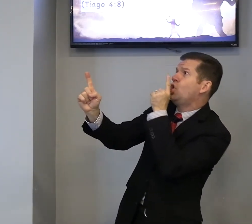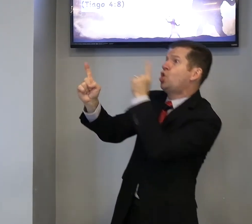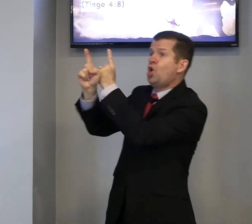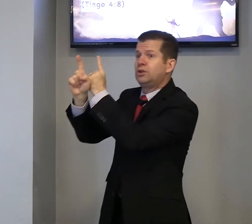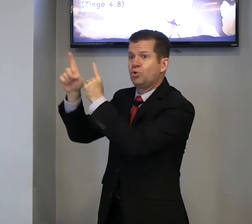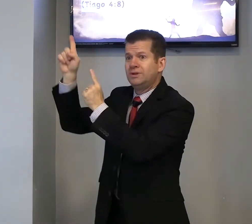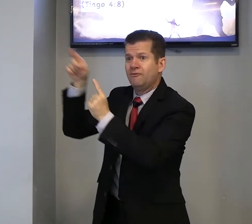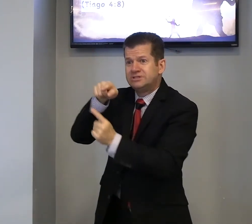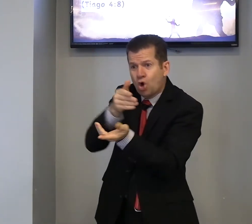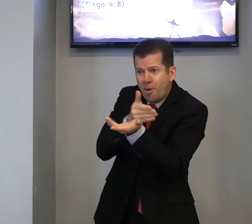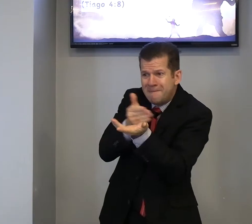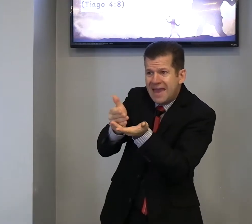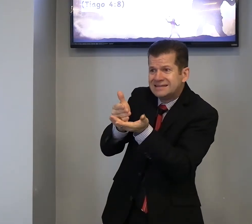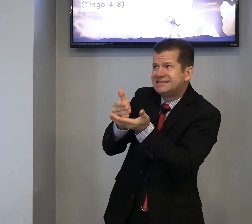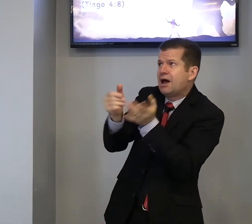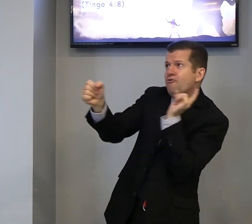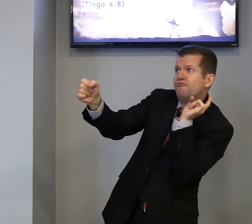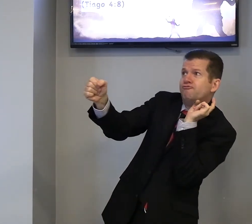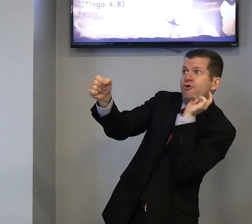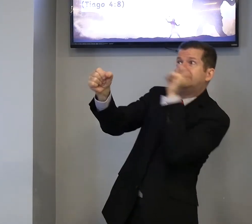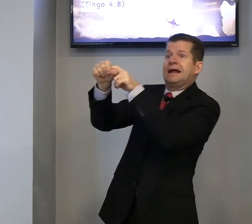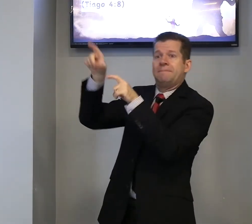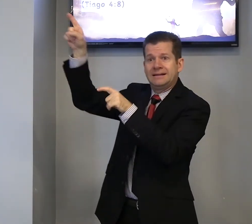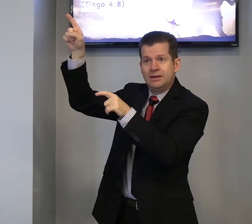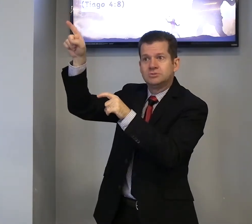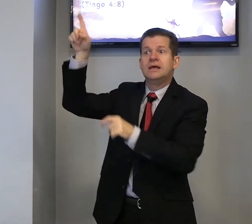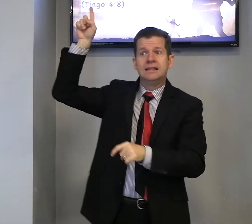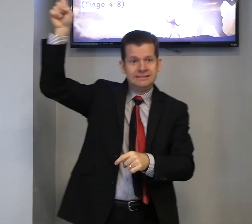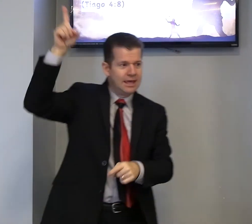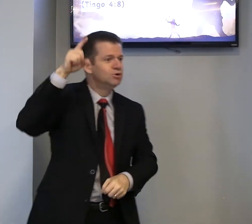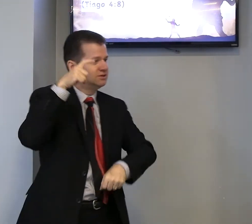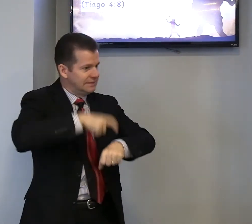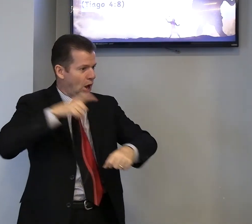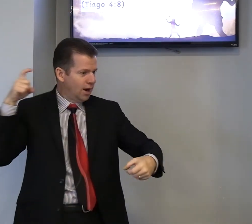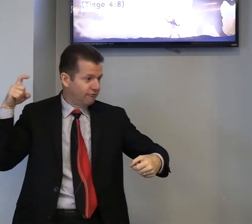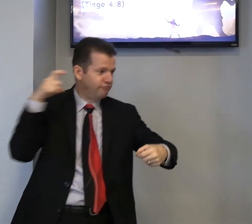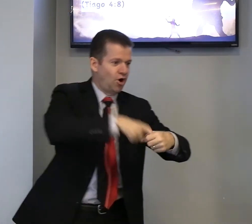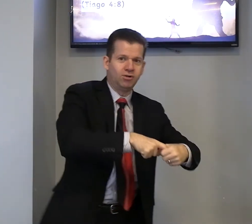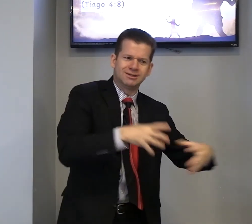conta com Deus, você, começa, voltar para Deus, Deus, na hora, volta,